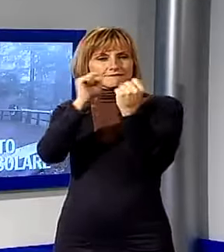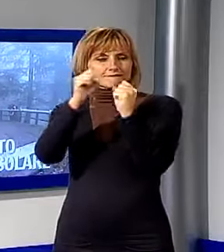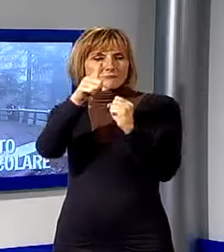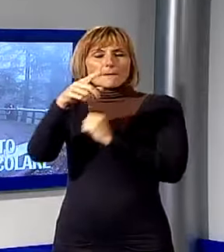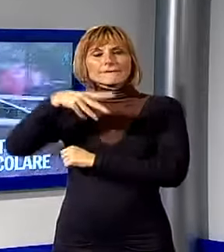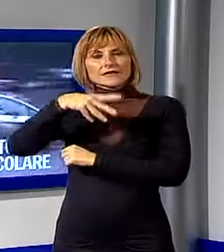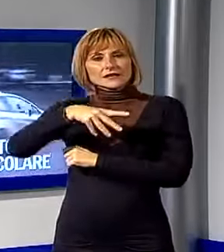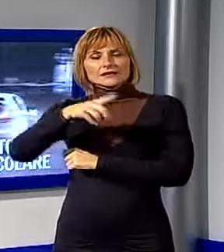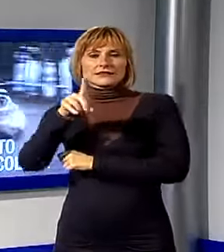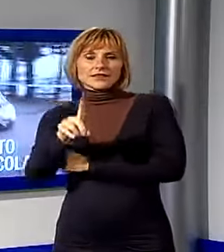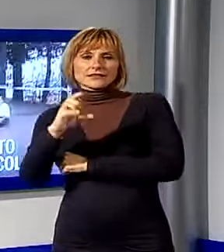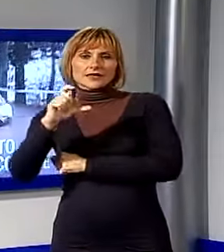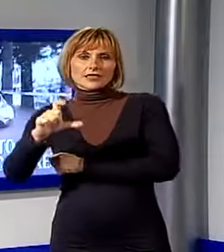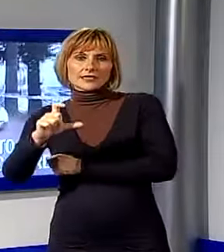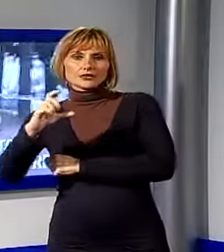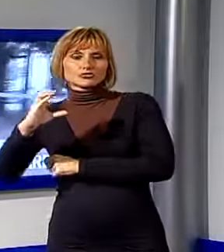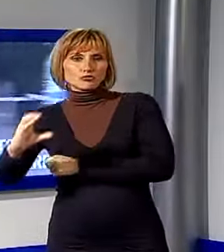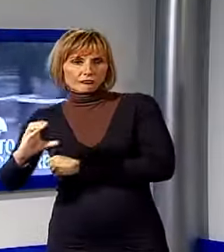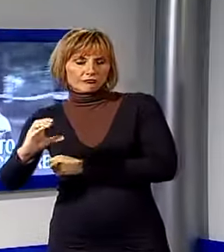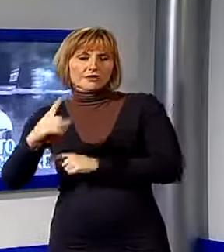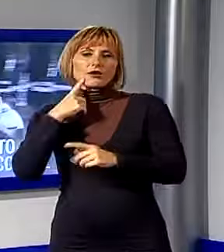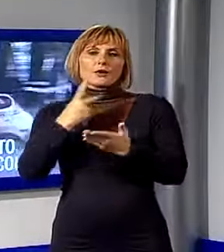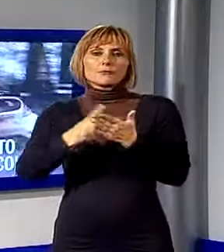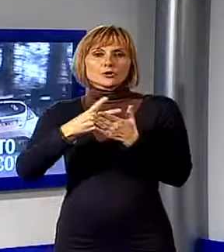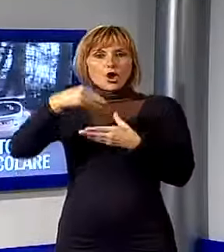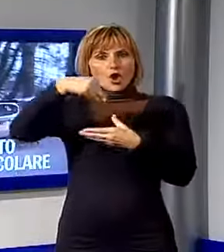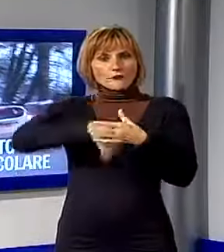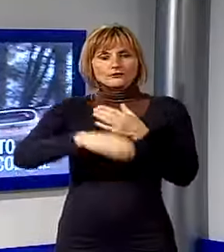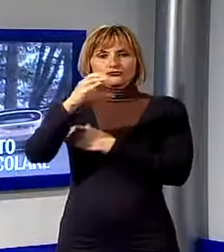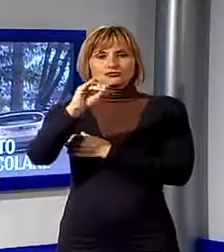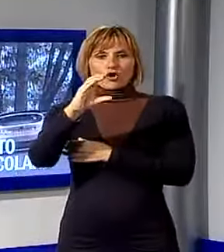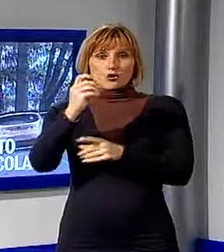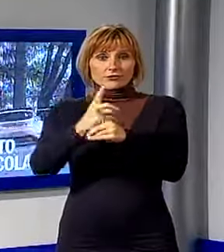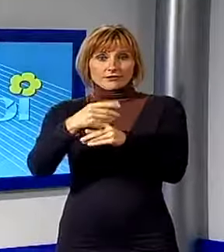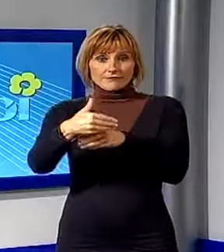Caldani, Dati e Ciuffi. Tutte le prove all'interno del ciocco.